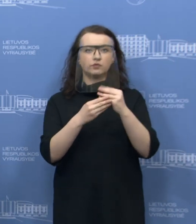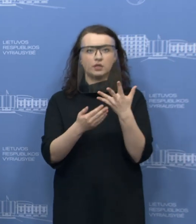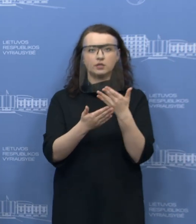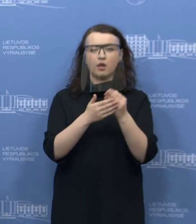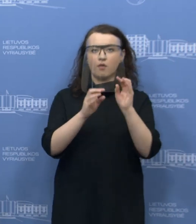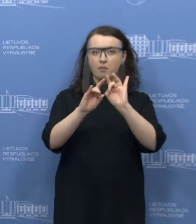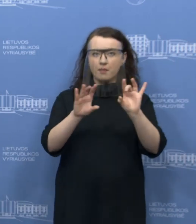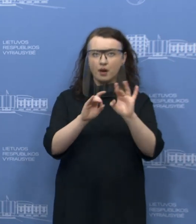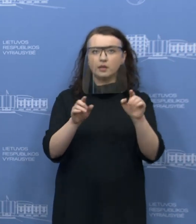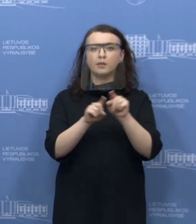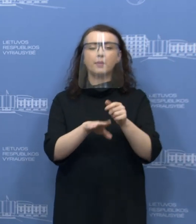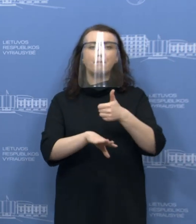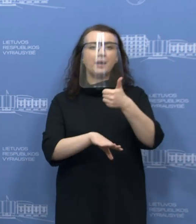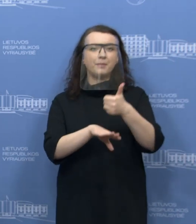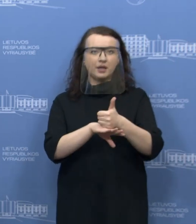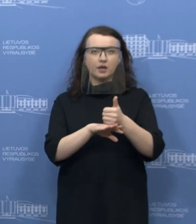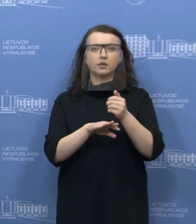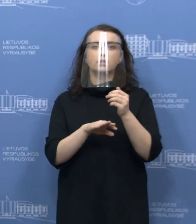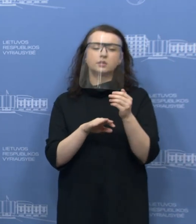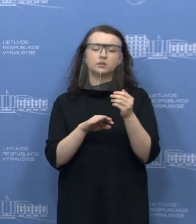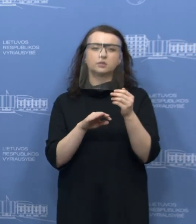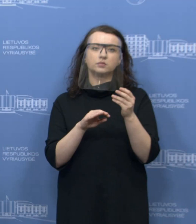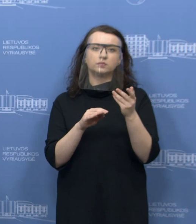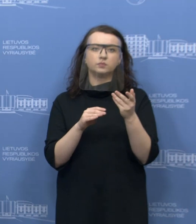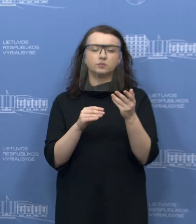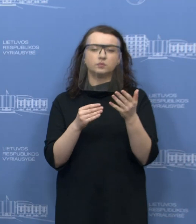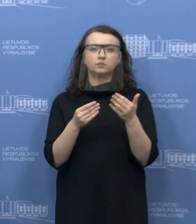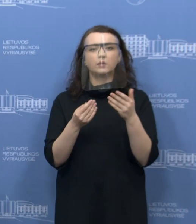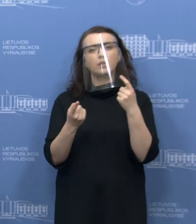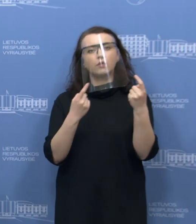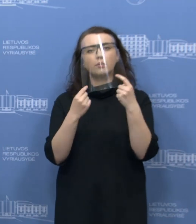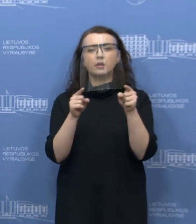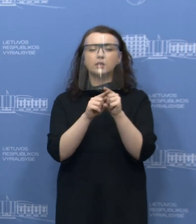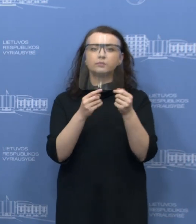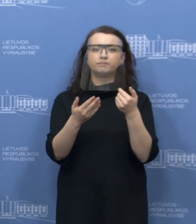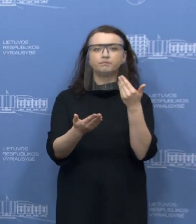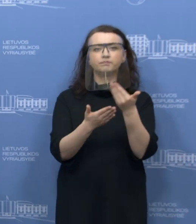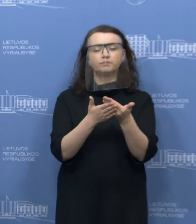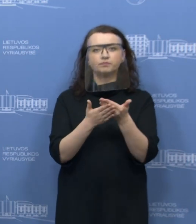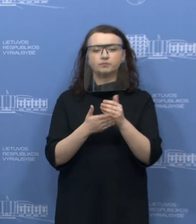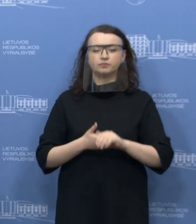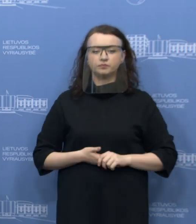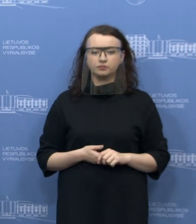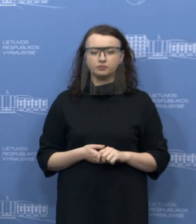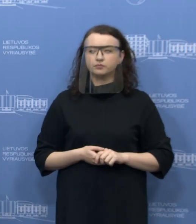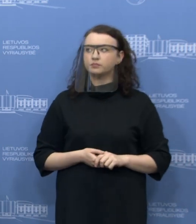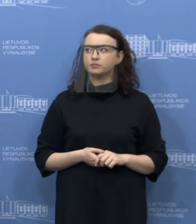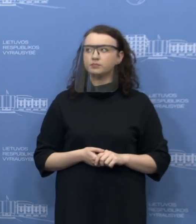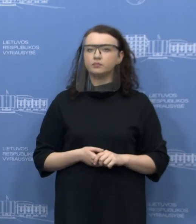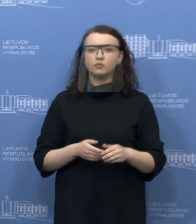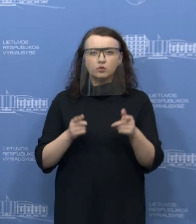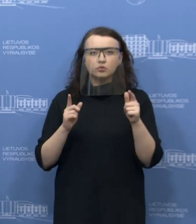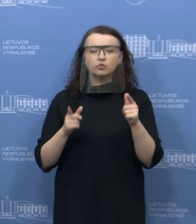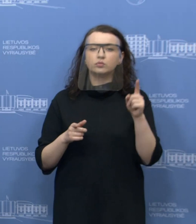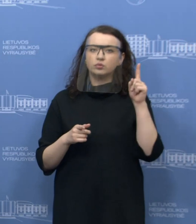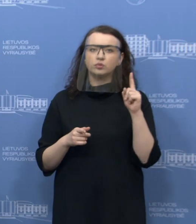pateiks premjero vakar jau pristatytą, anonsuotą kelių scenarijų analizę. Tai tikrai